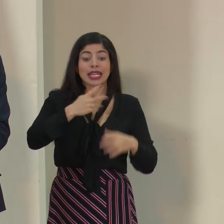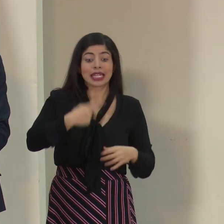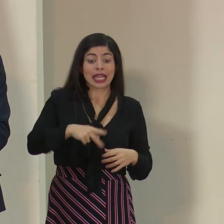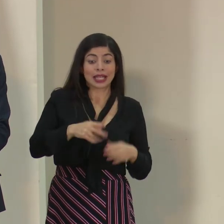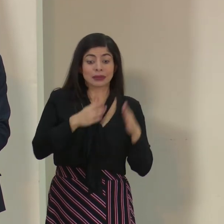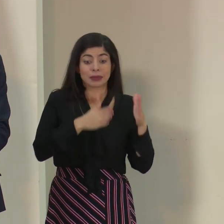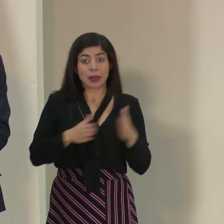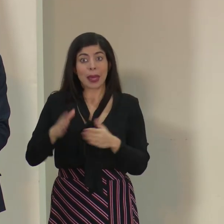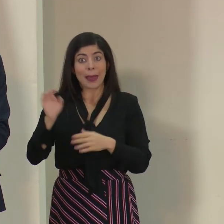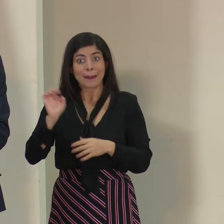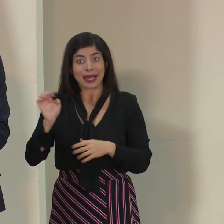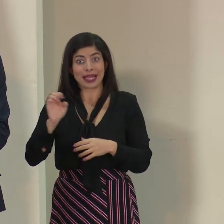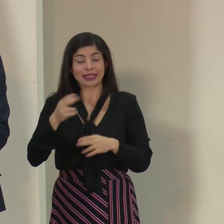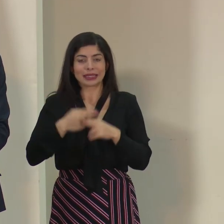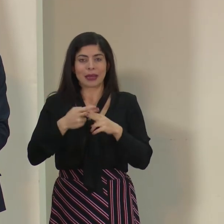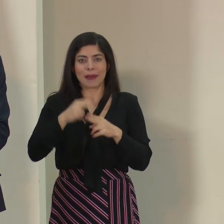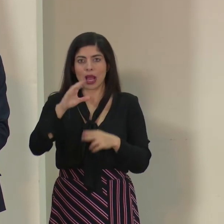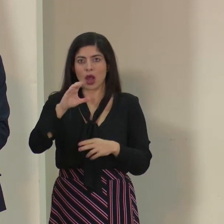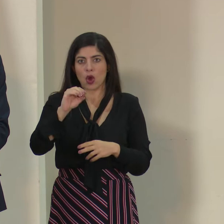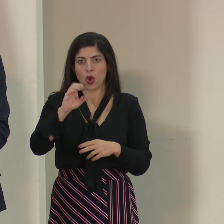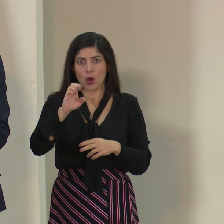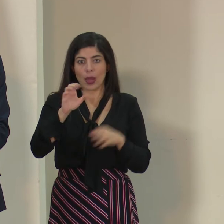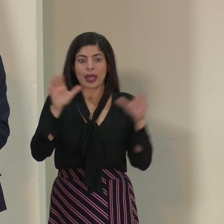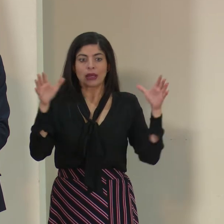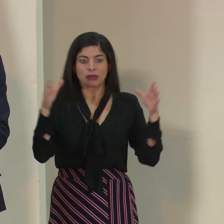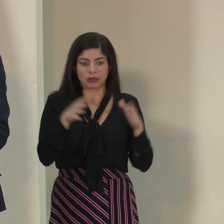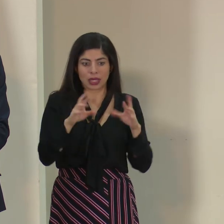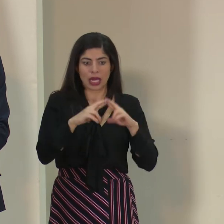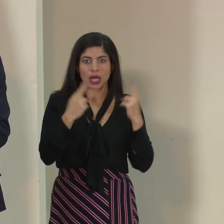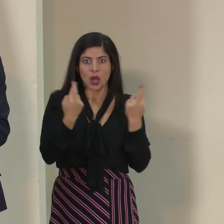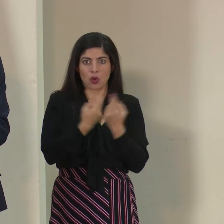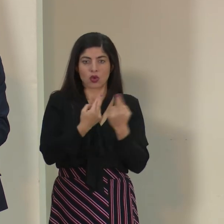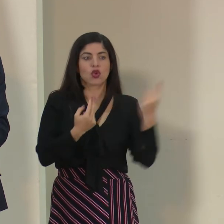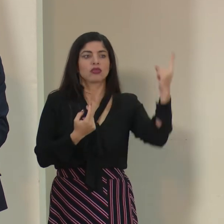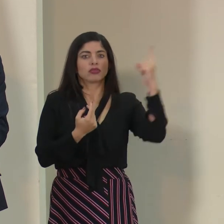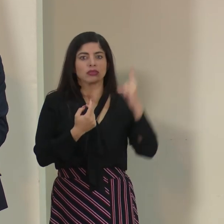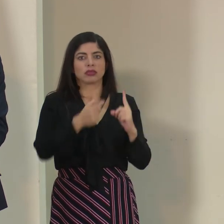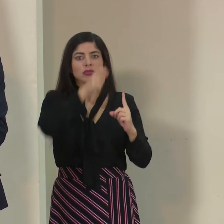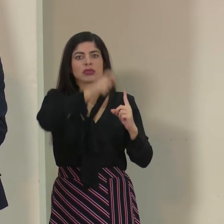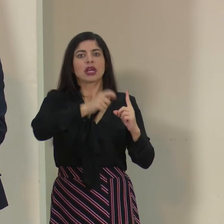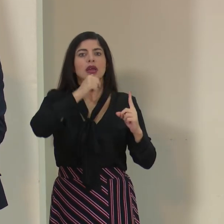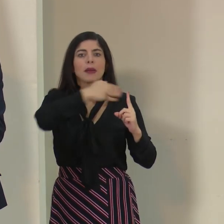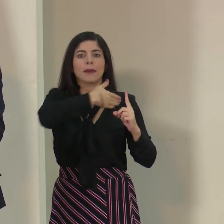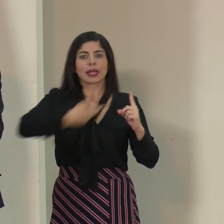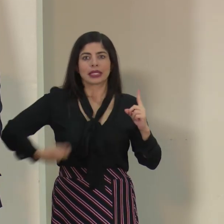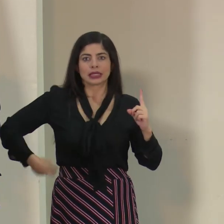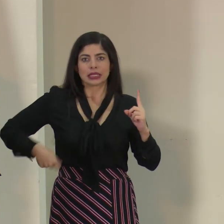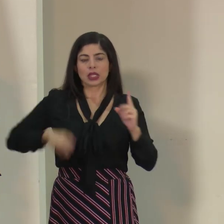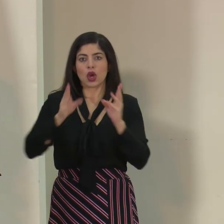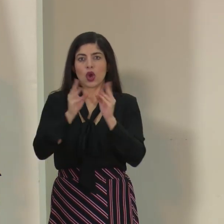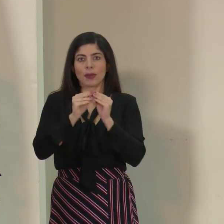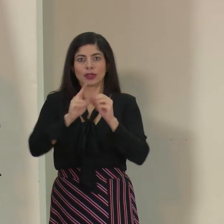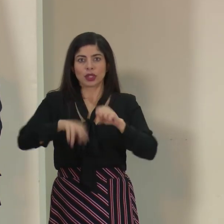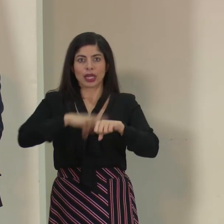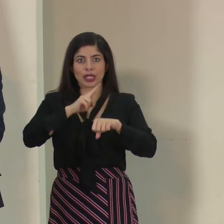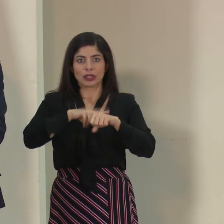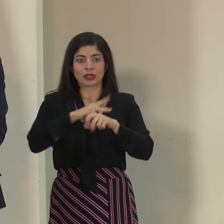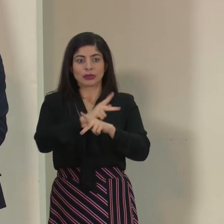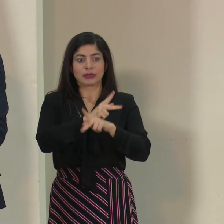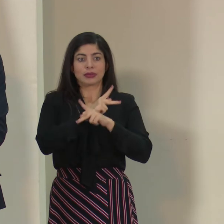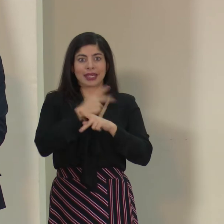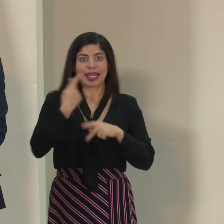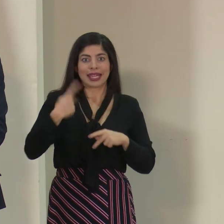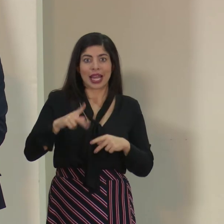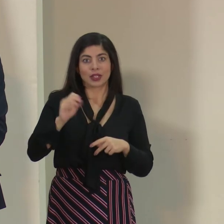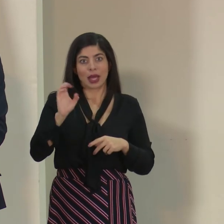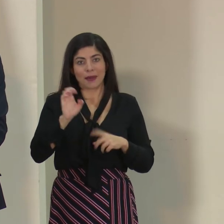Emergencias, el COE se hizo una reunión en donde estuvo presente acá el presidente de la Comisión Nacional de Prevención de Riesgos y Atención de